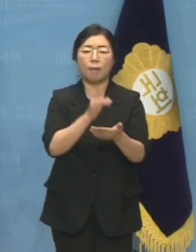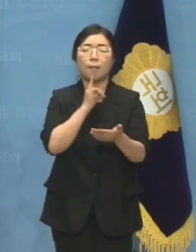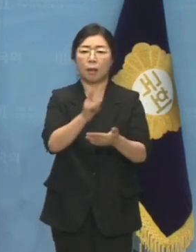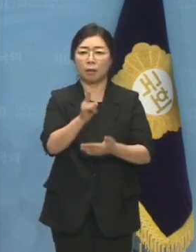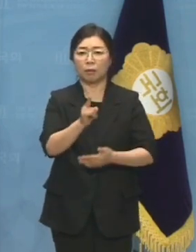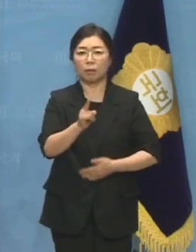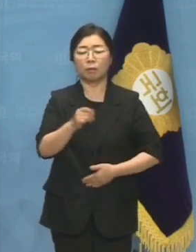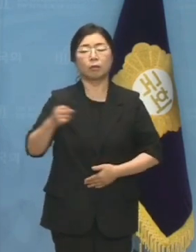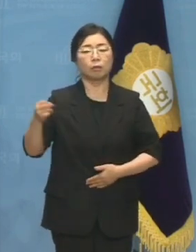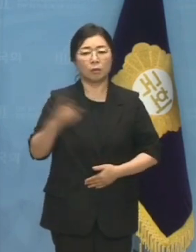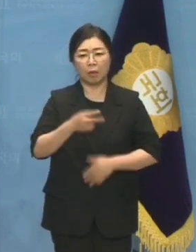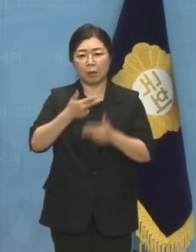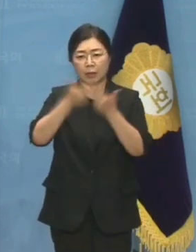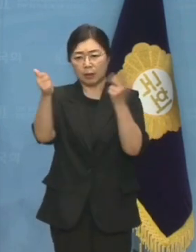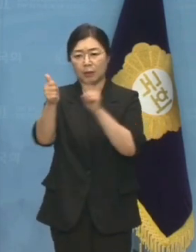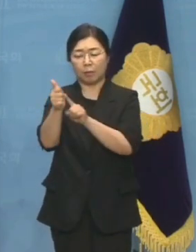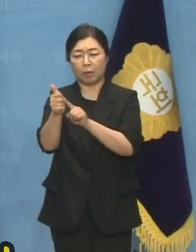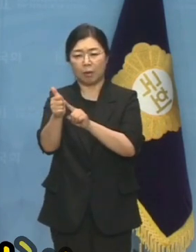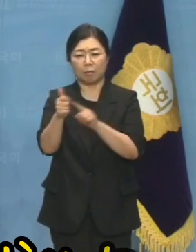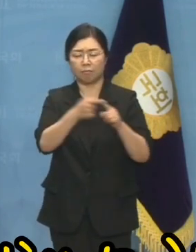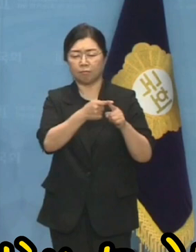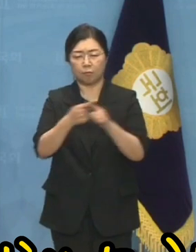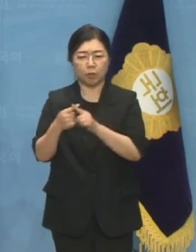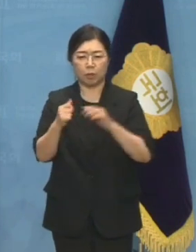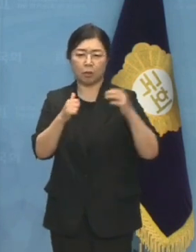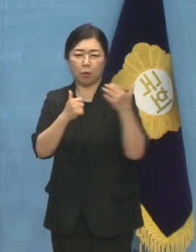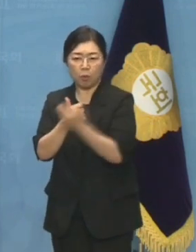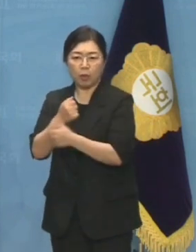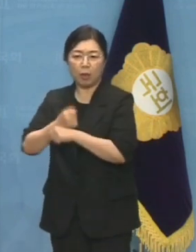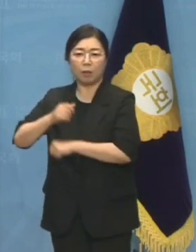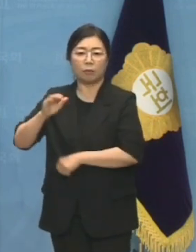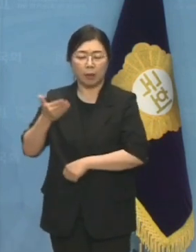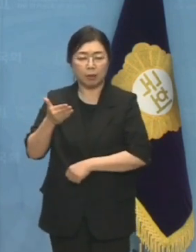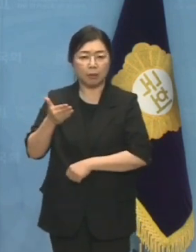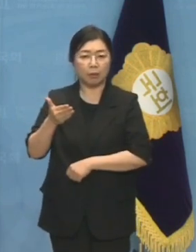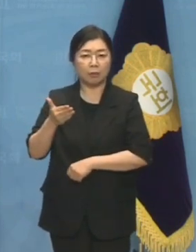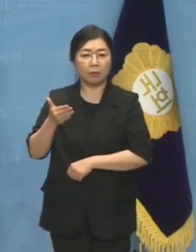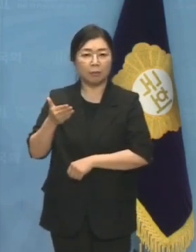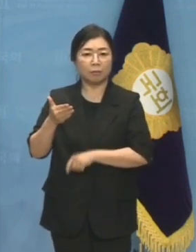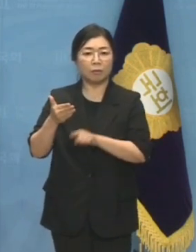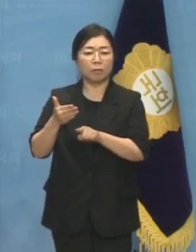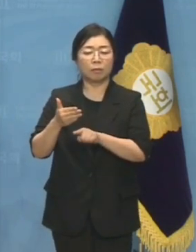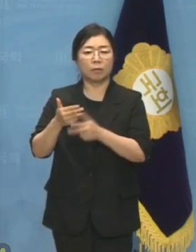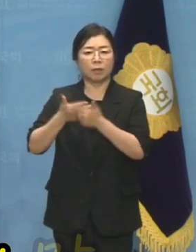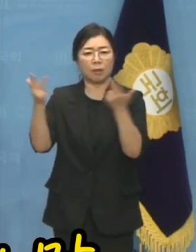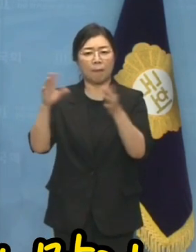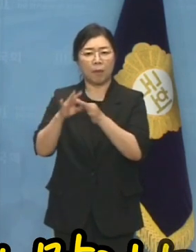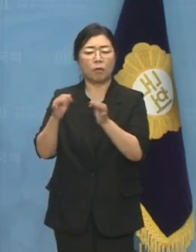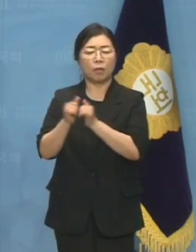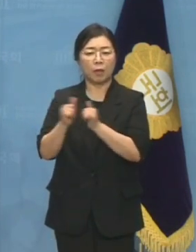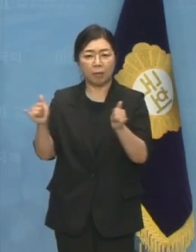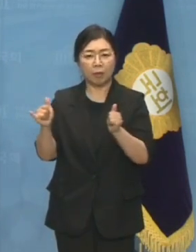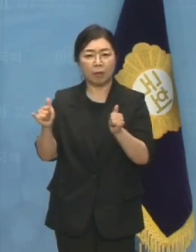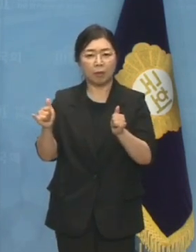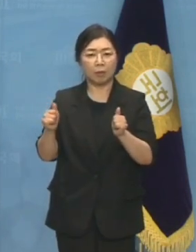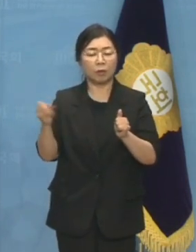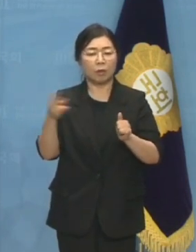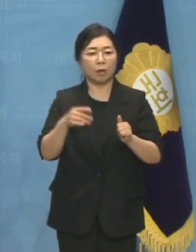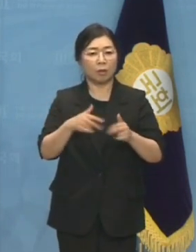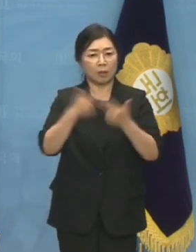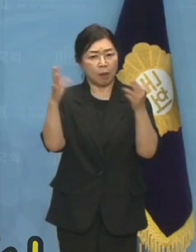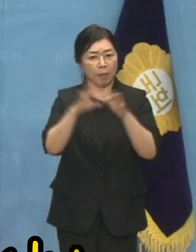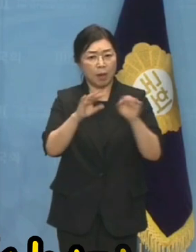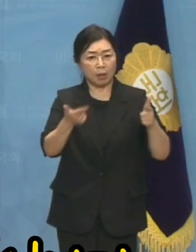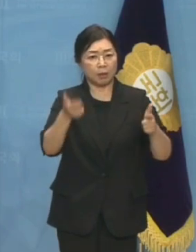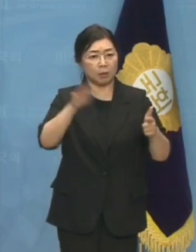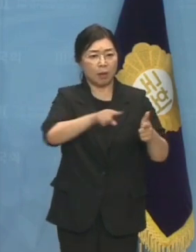그저 이 대표를 결사 옹위해야 하니 비명계는 아무 불만도 말하지 말라는 언포로만